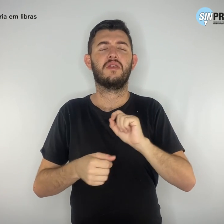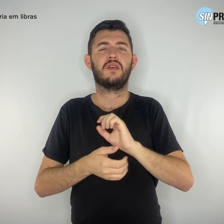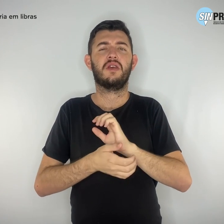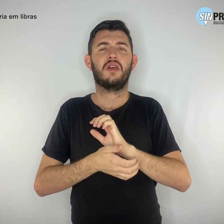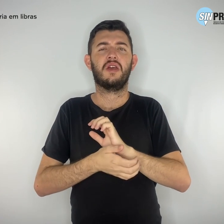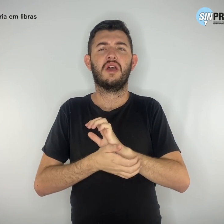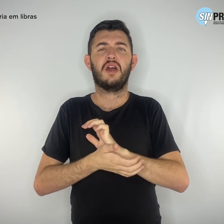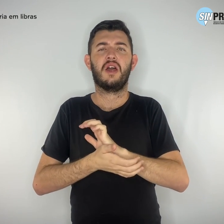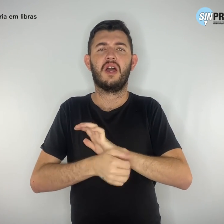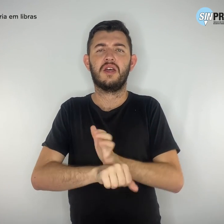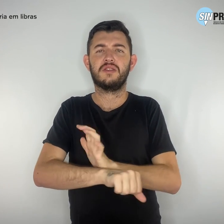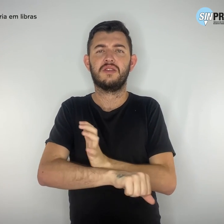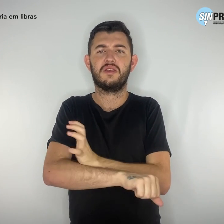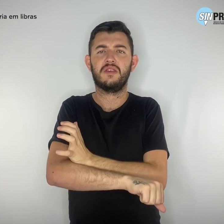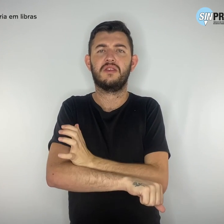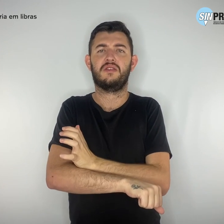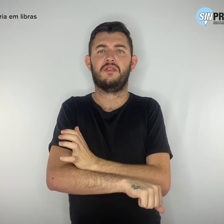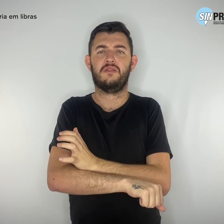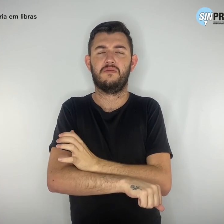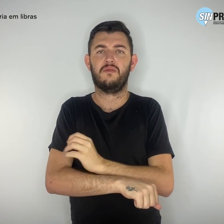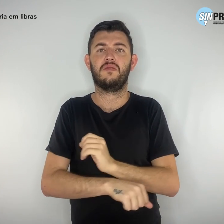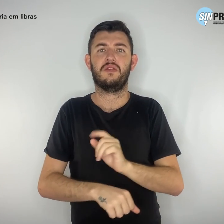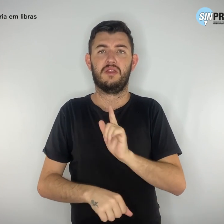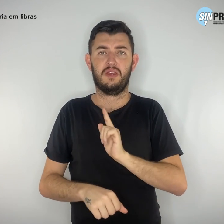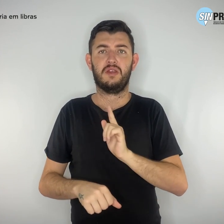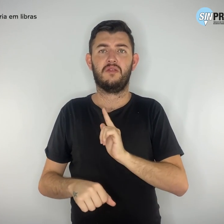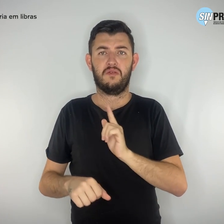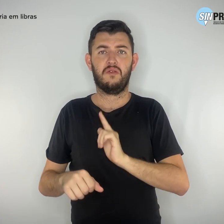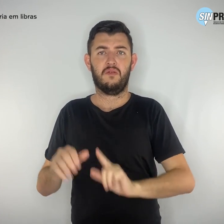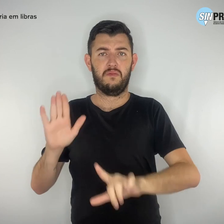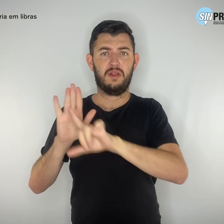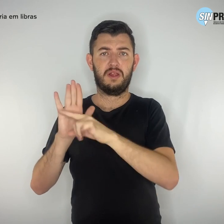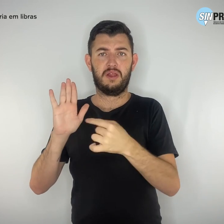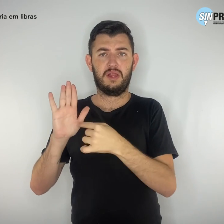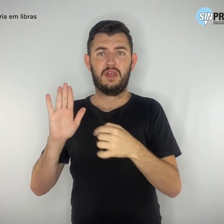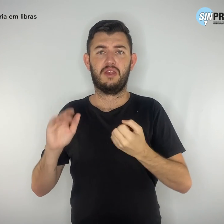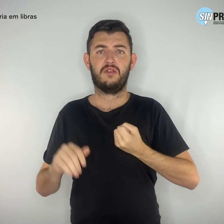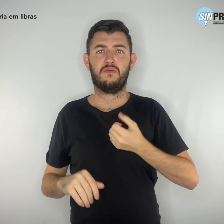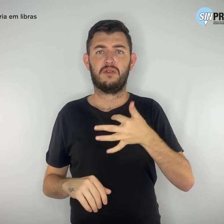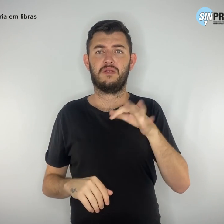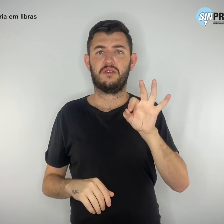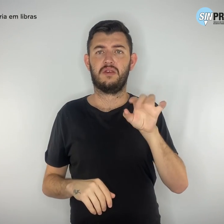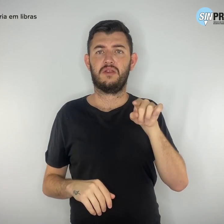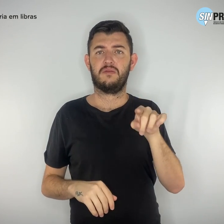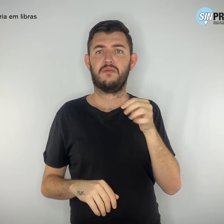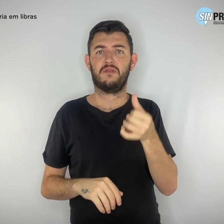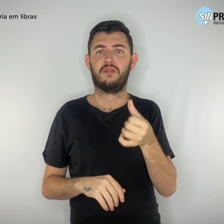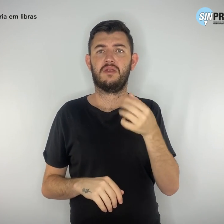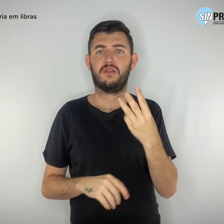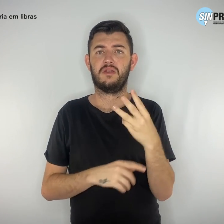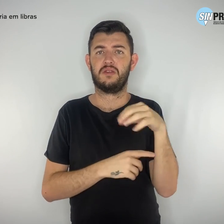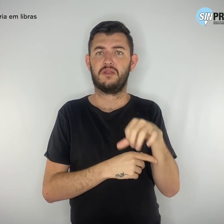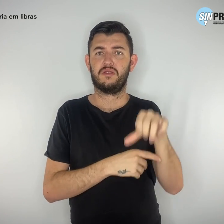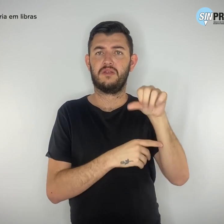legal para isso, a lei de número 10.639 de 2003,